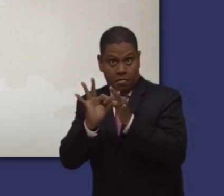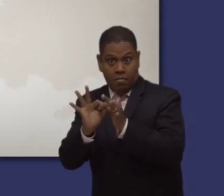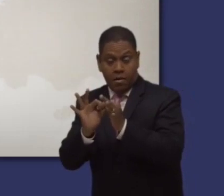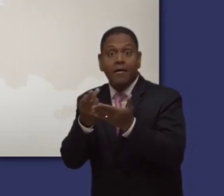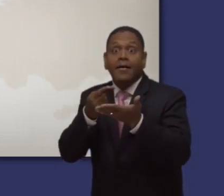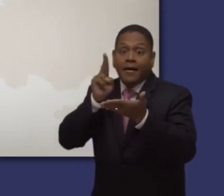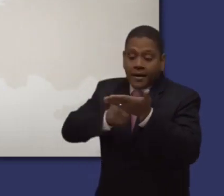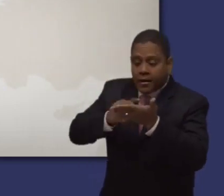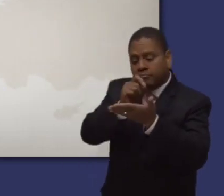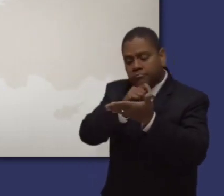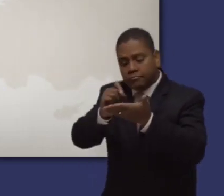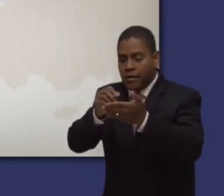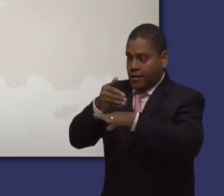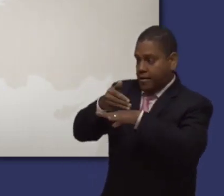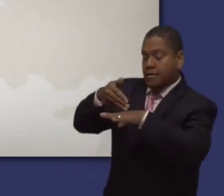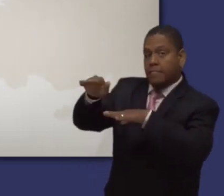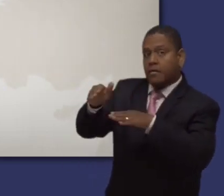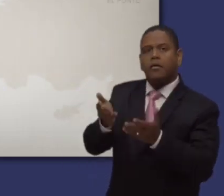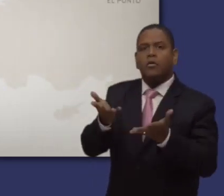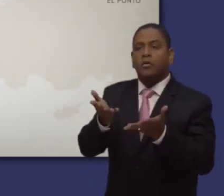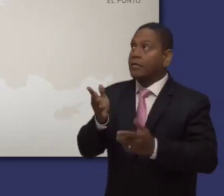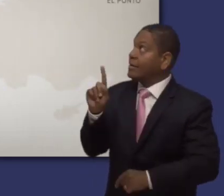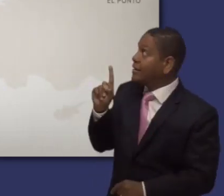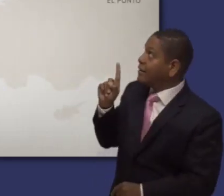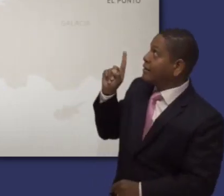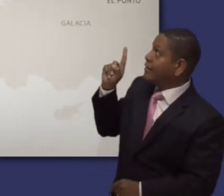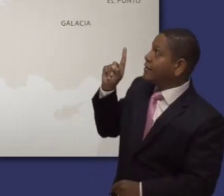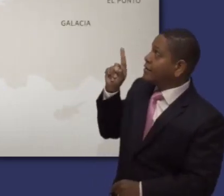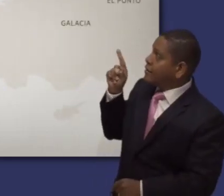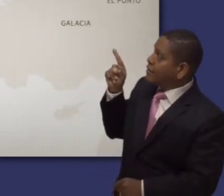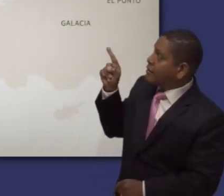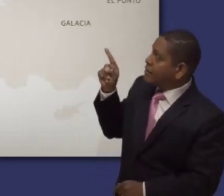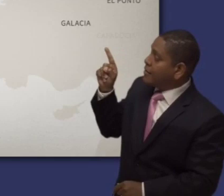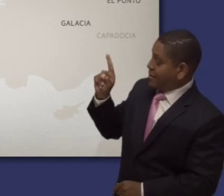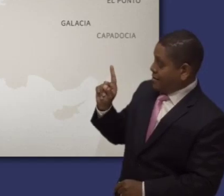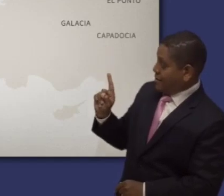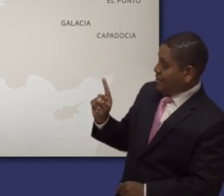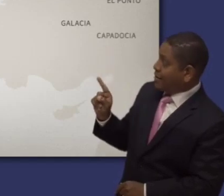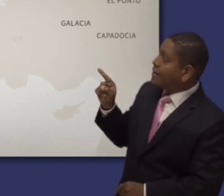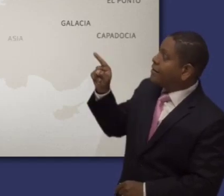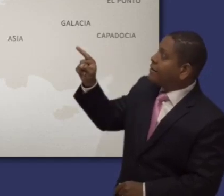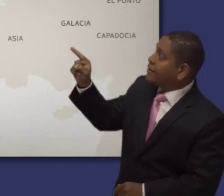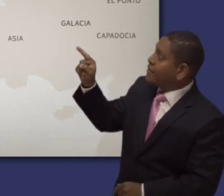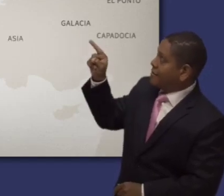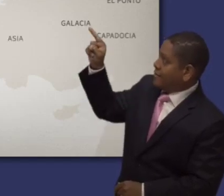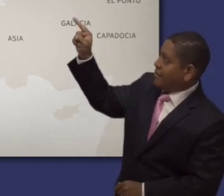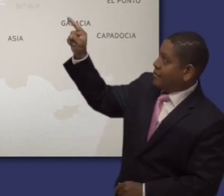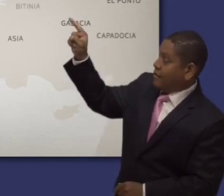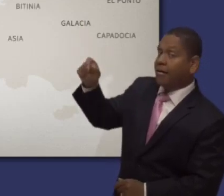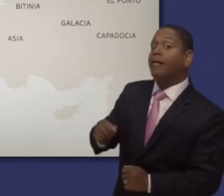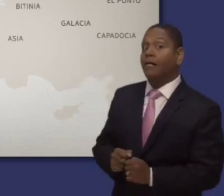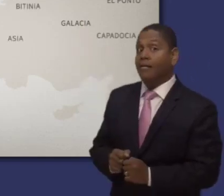Pedro dirigió su primera carta a los cristianos ungidos del Ponto, Galacia, Cappadocia, Asia y